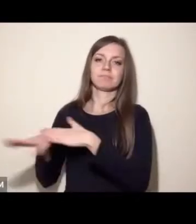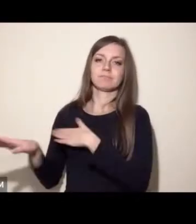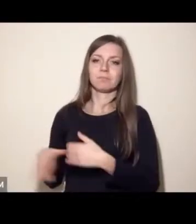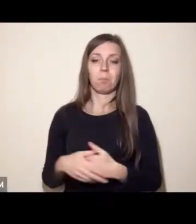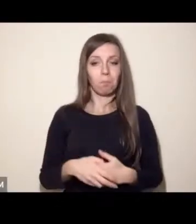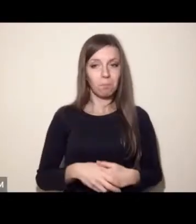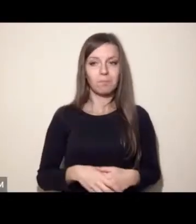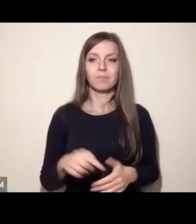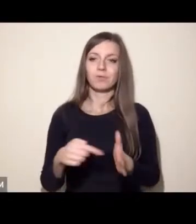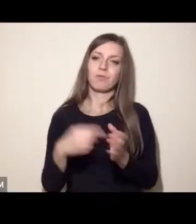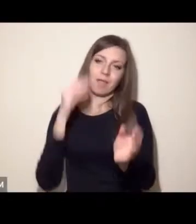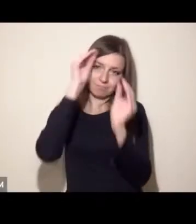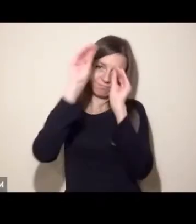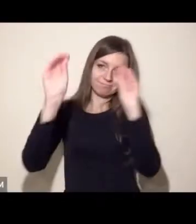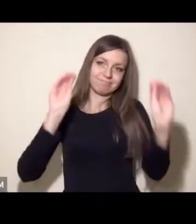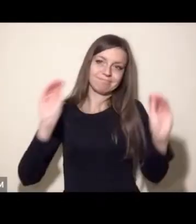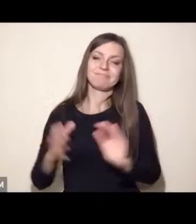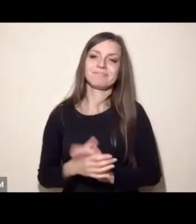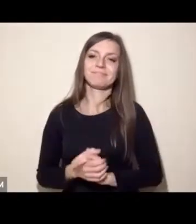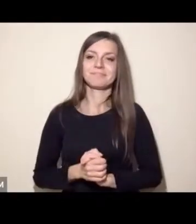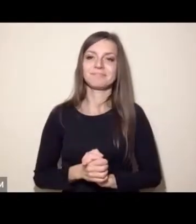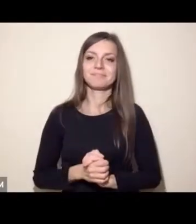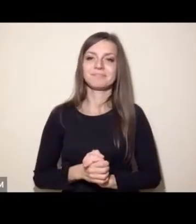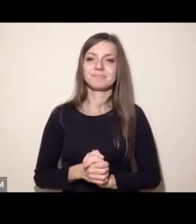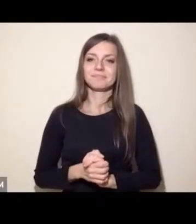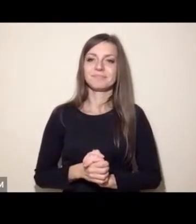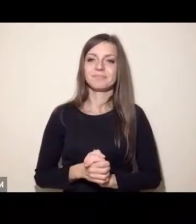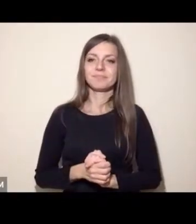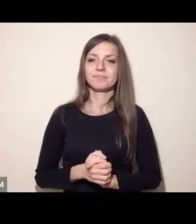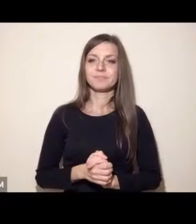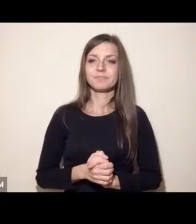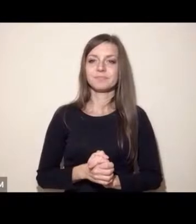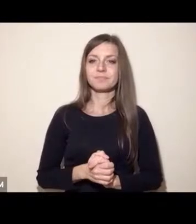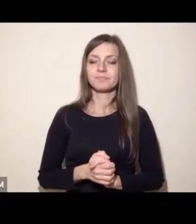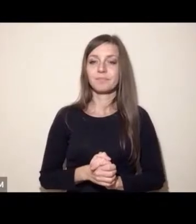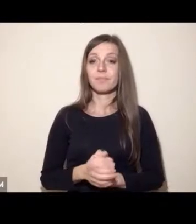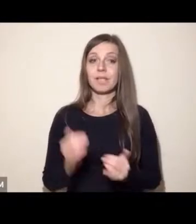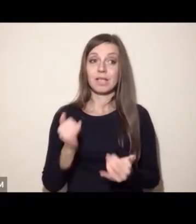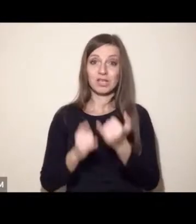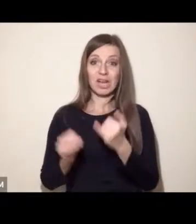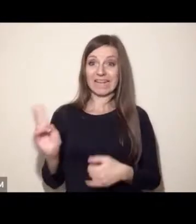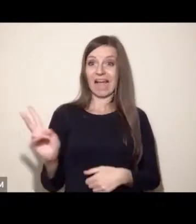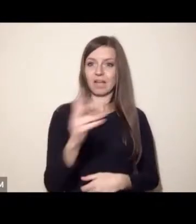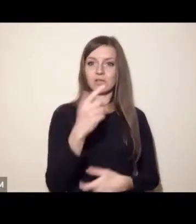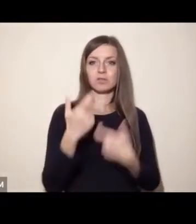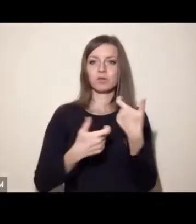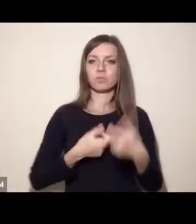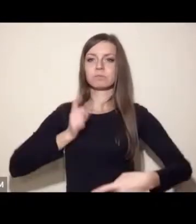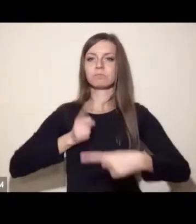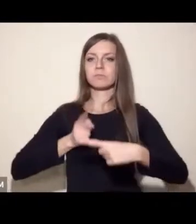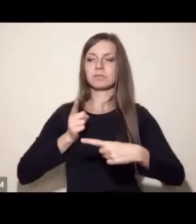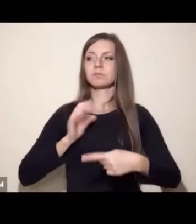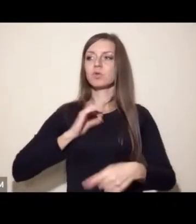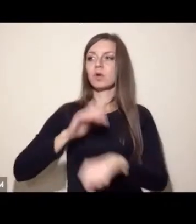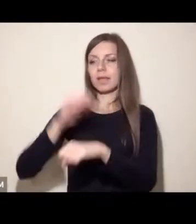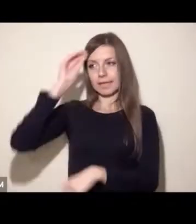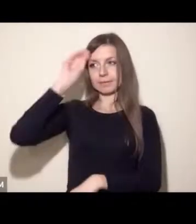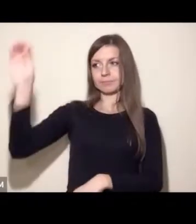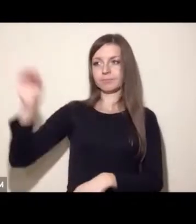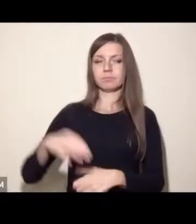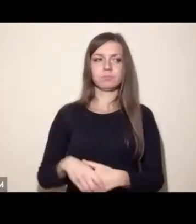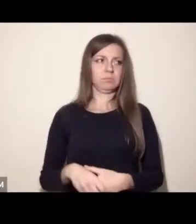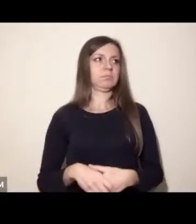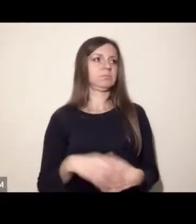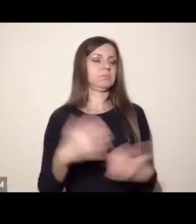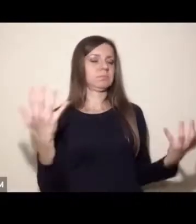szczelnych bańkach, jeżeli weźmiemy wszyscy naszych znajomych i postawimy ich przed takim faktem dokonanym, myślę, że jest to pewna droga